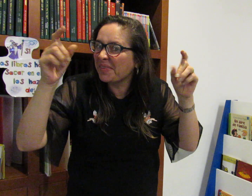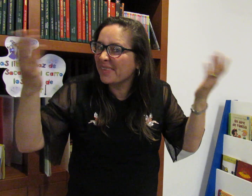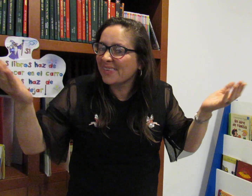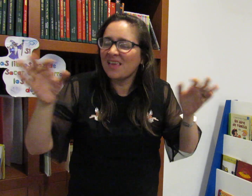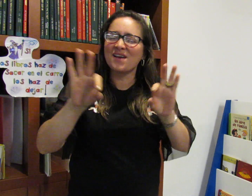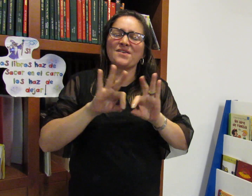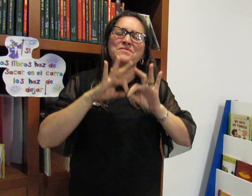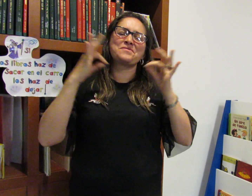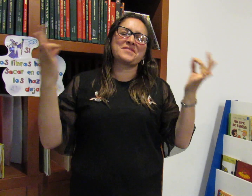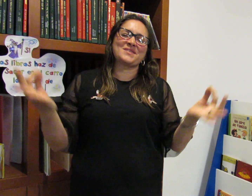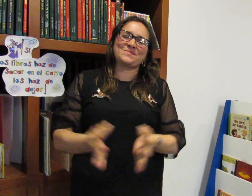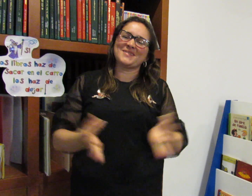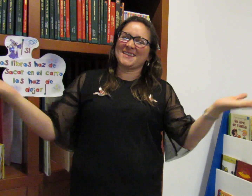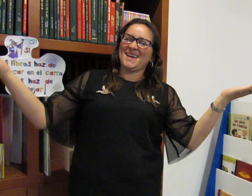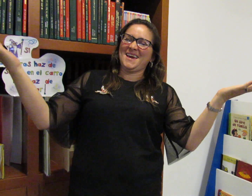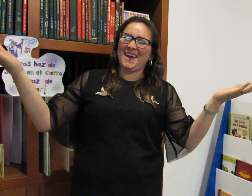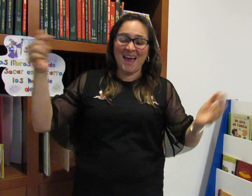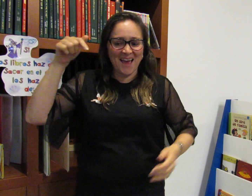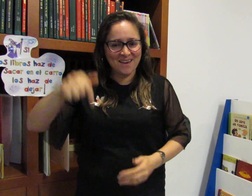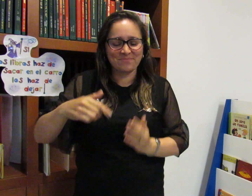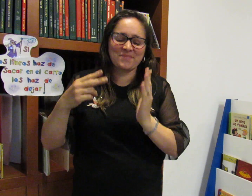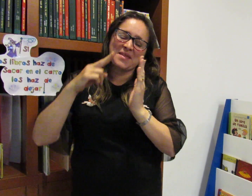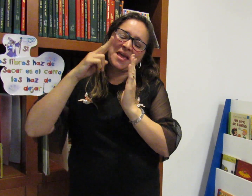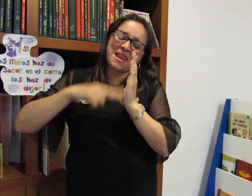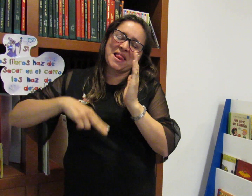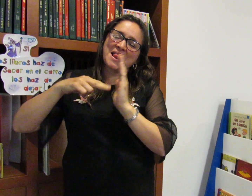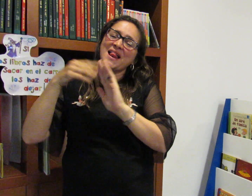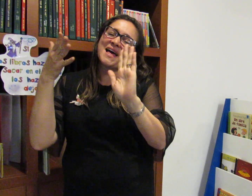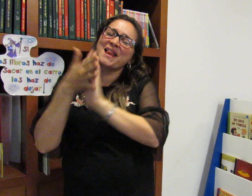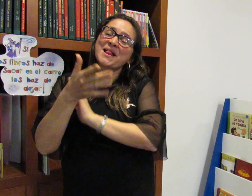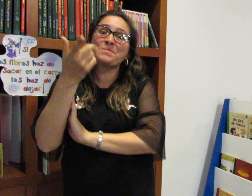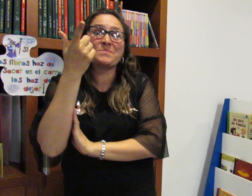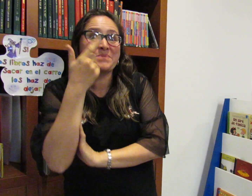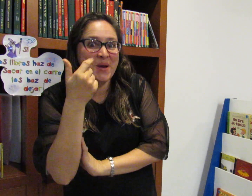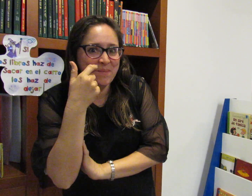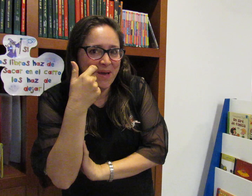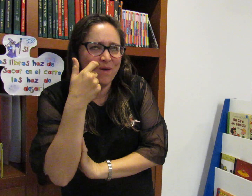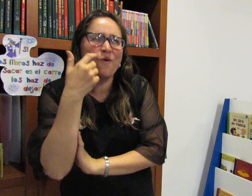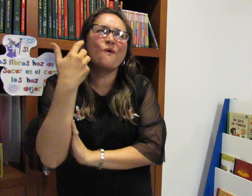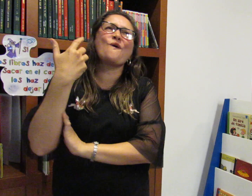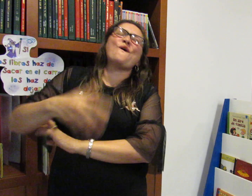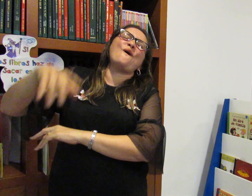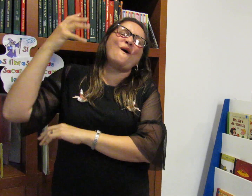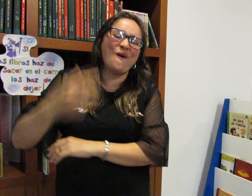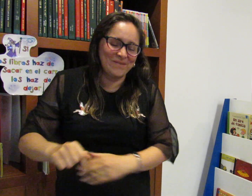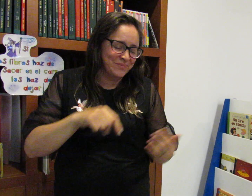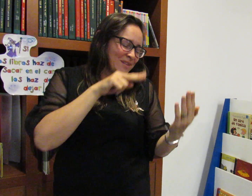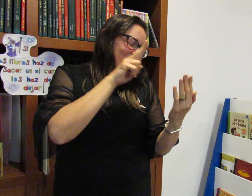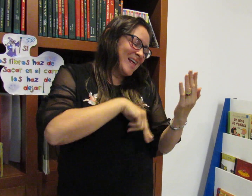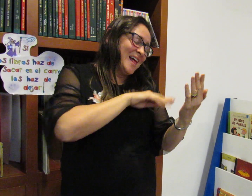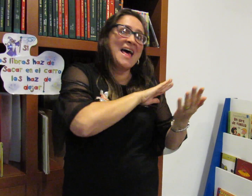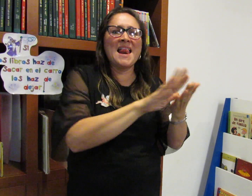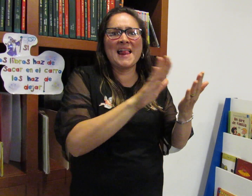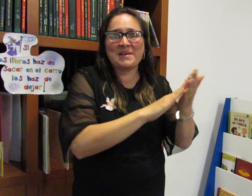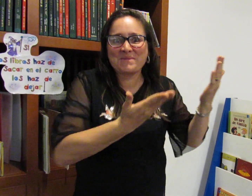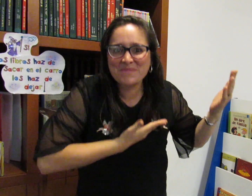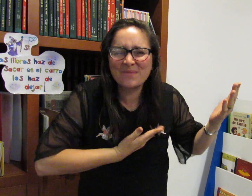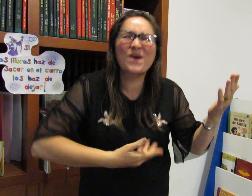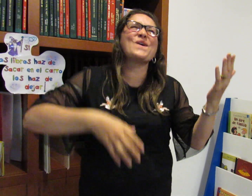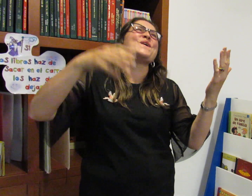El tema de este sábado va a ser la familia, vamos a narrar cuentos acerca de los papitos, de